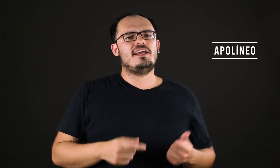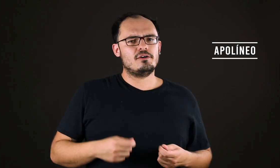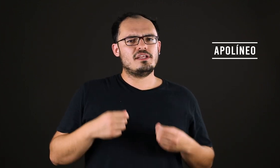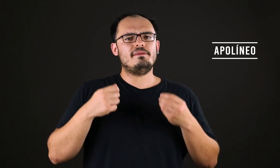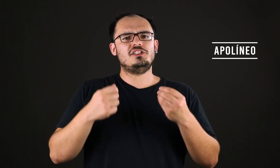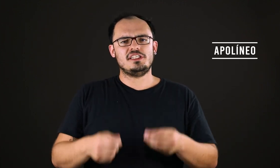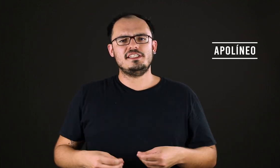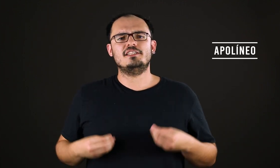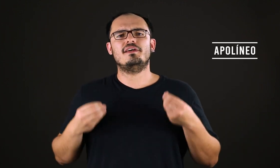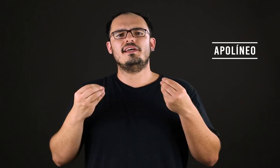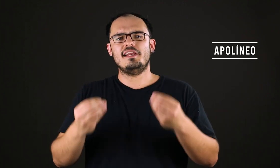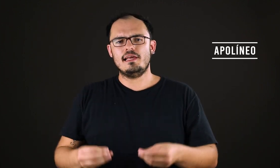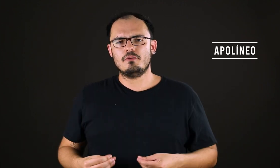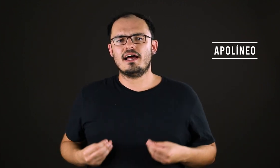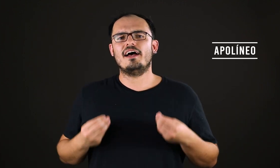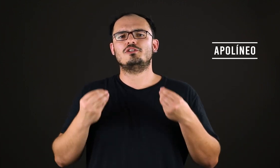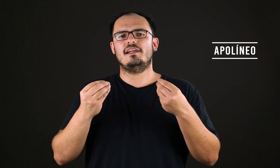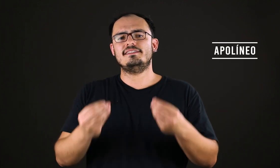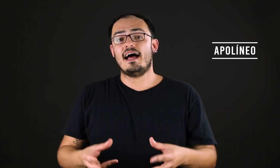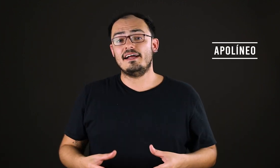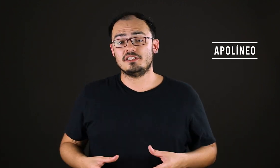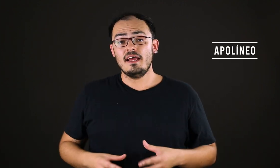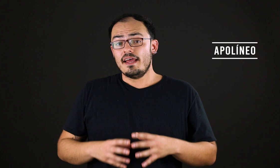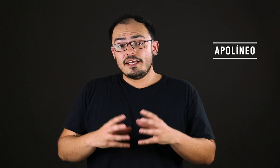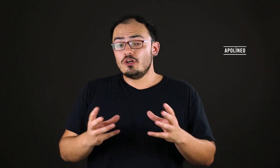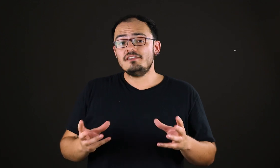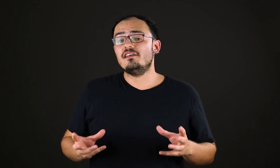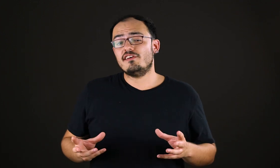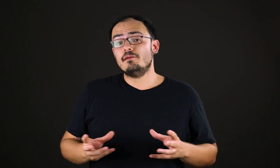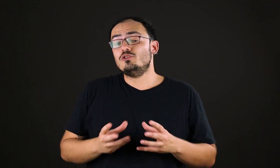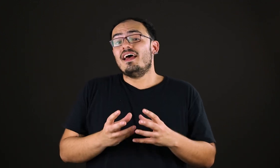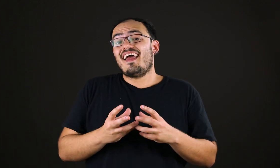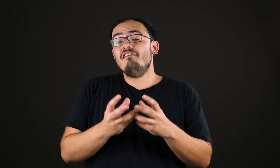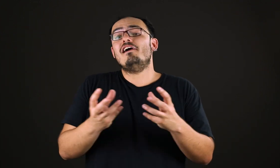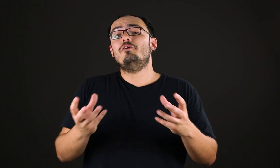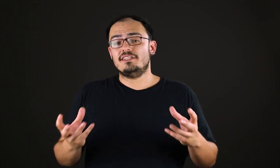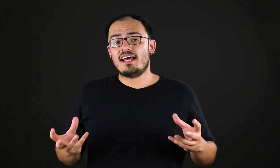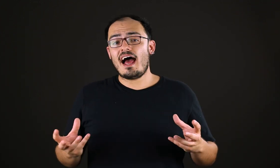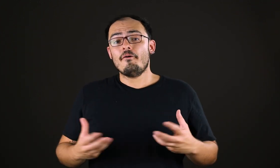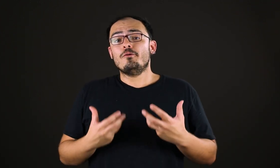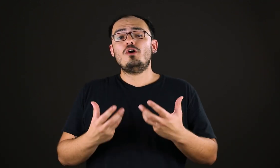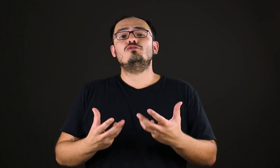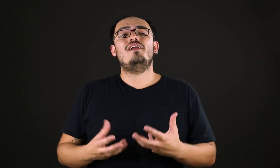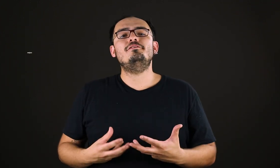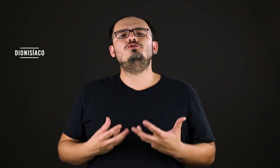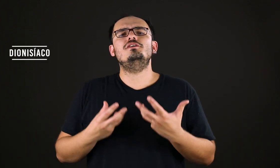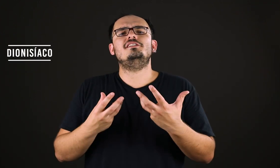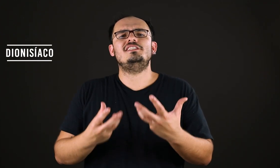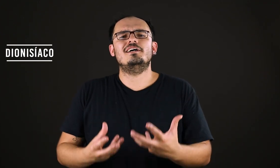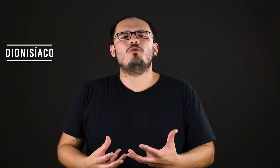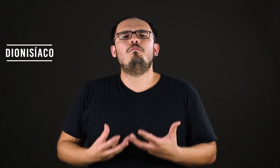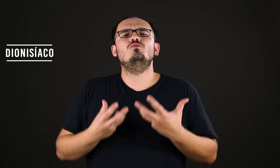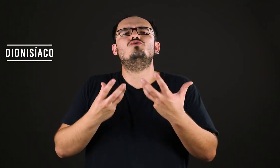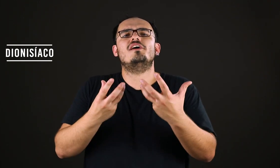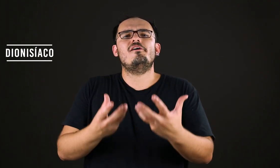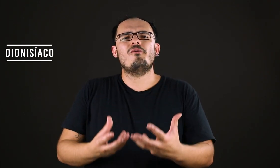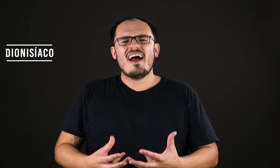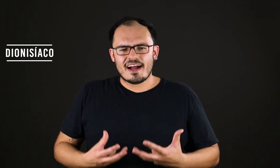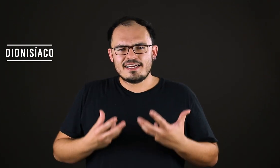grego da medida, do equilíbrio, da racionalidade. E nós devemos revalorizar o nosso lado de onisia com a pulsão, a